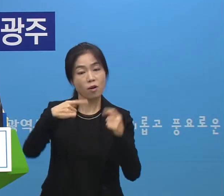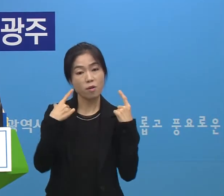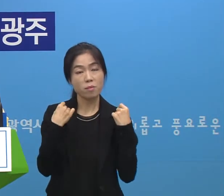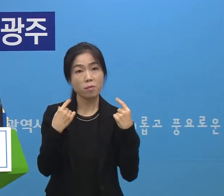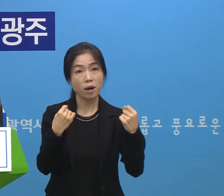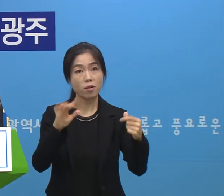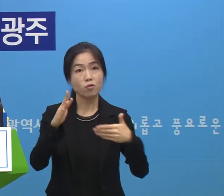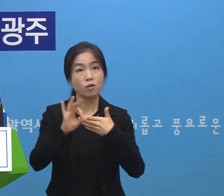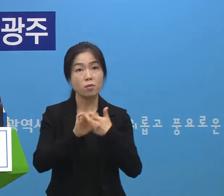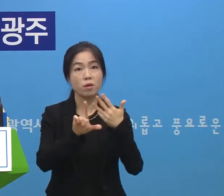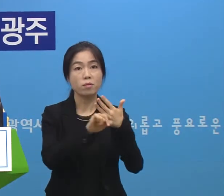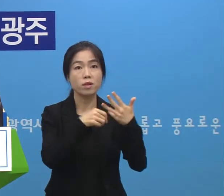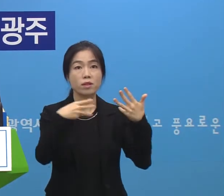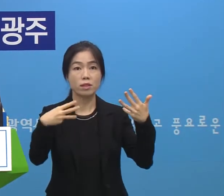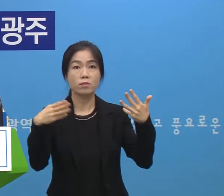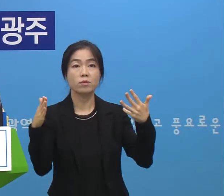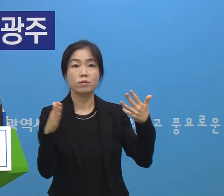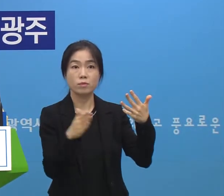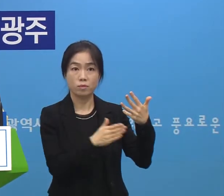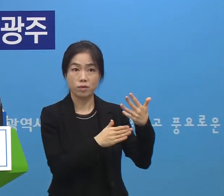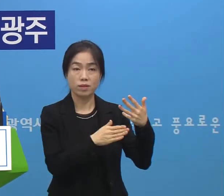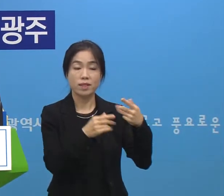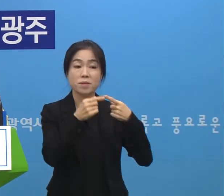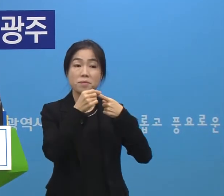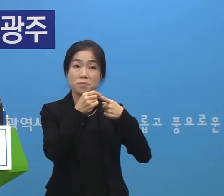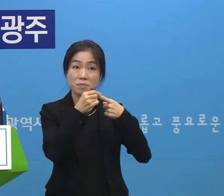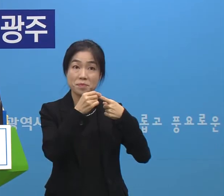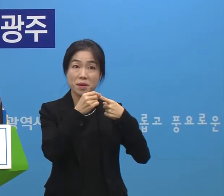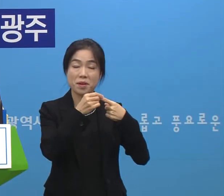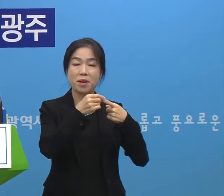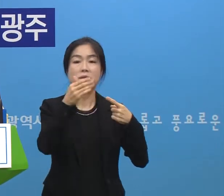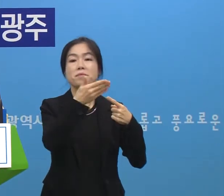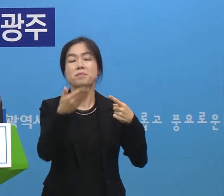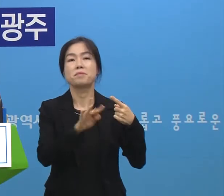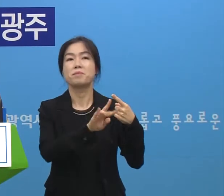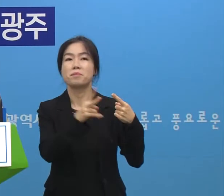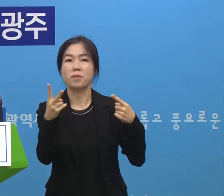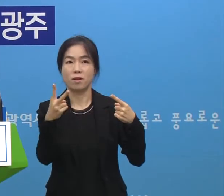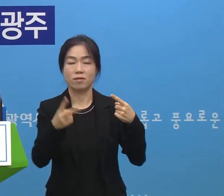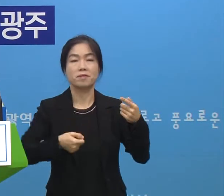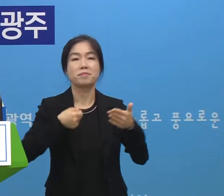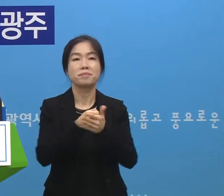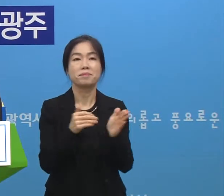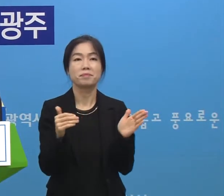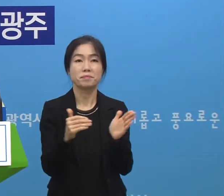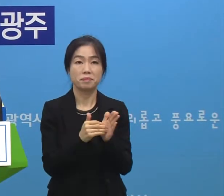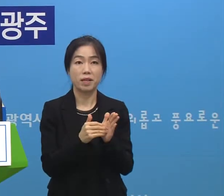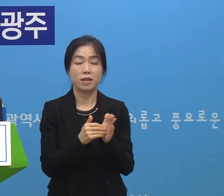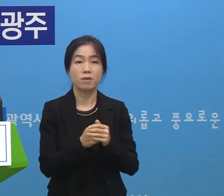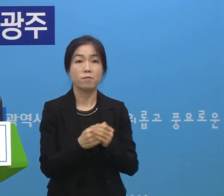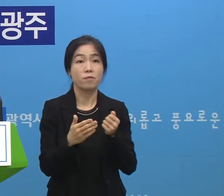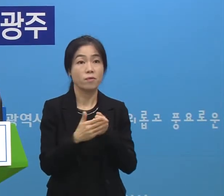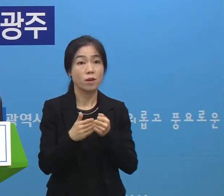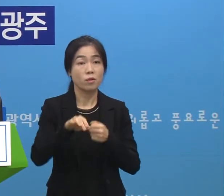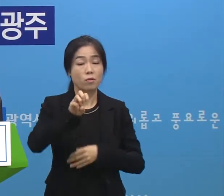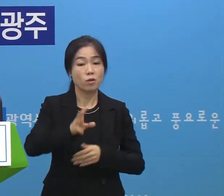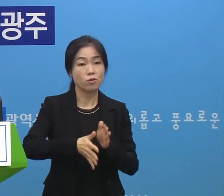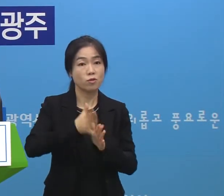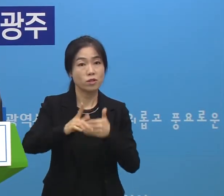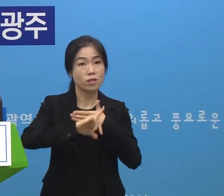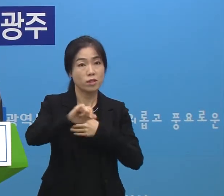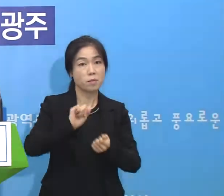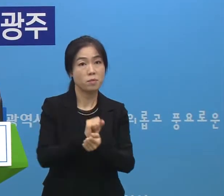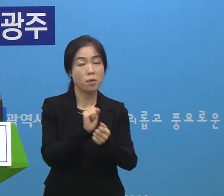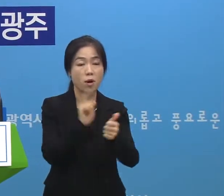8월 3일부터 1단계로 전환하기로 하였습니다 우리시 지역감염